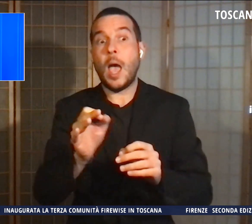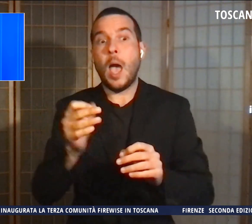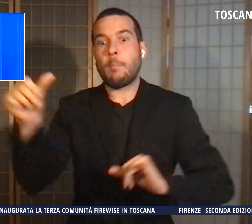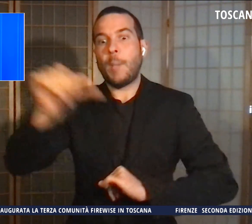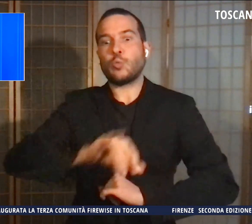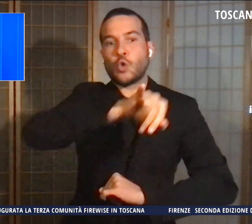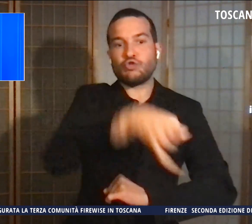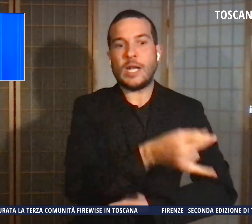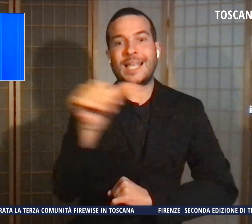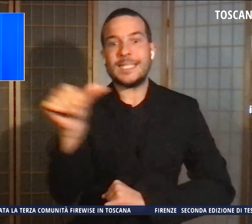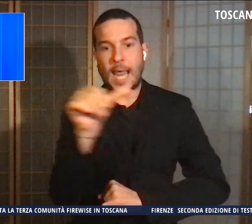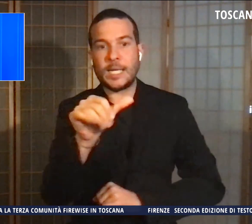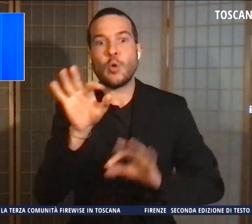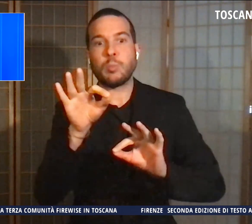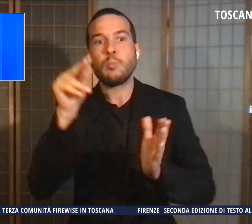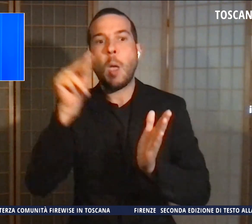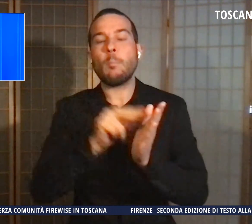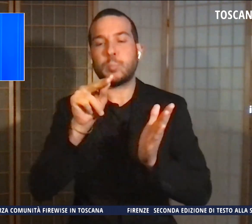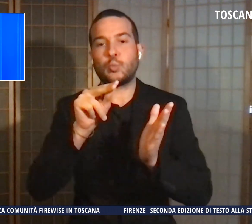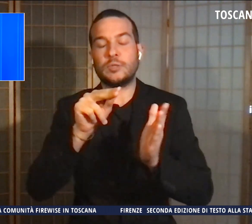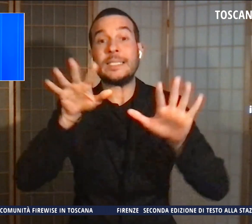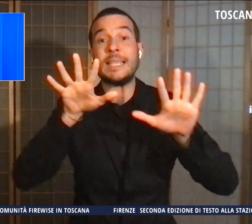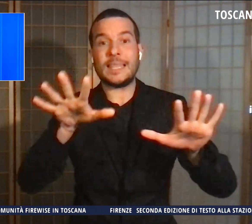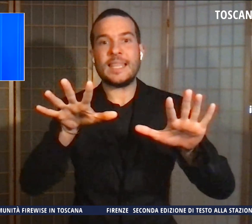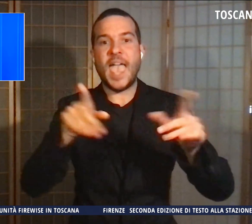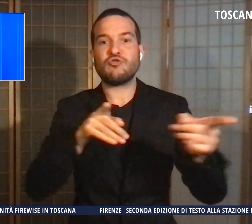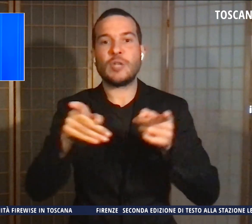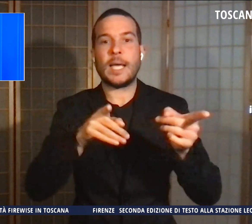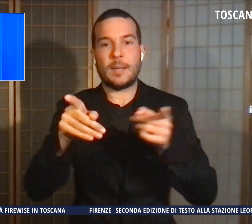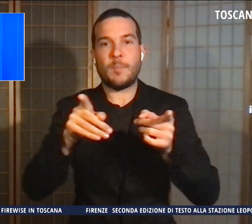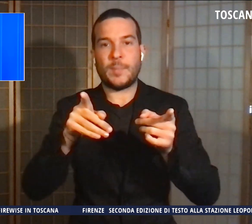punti in dieci riprese con verdetto unanime.